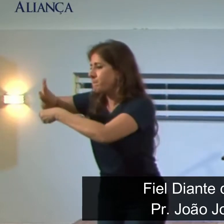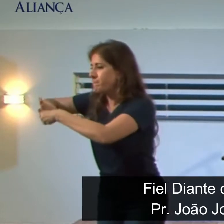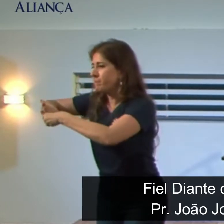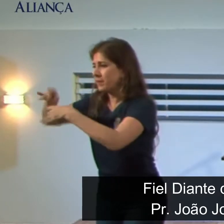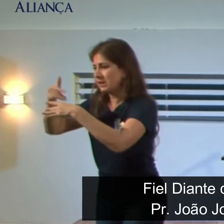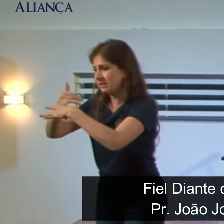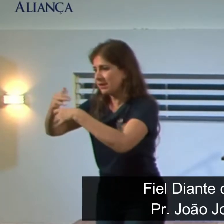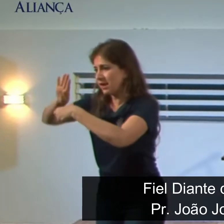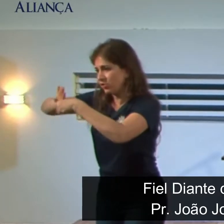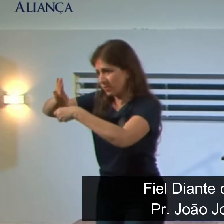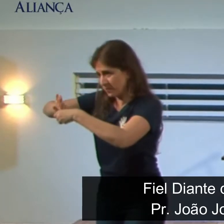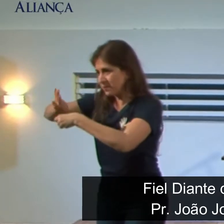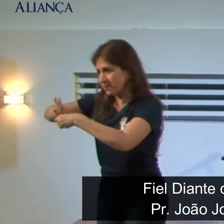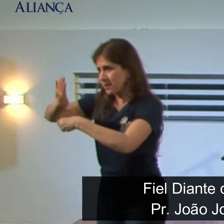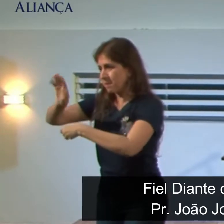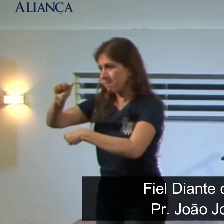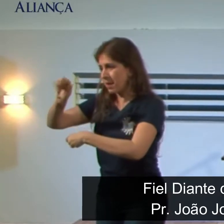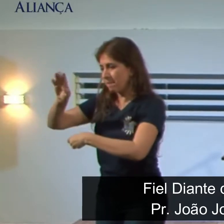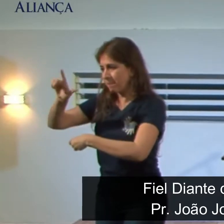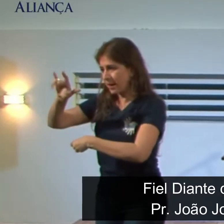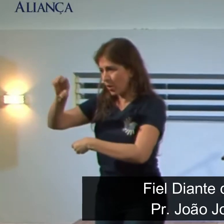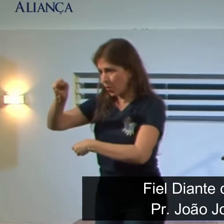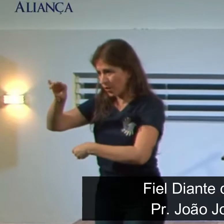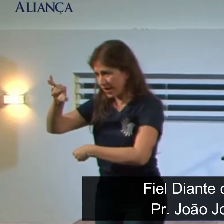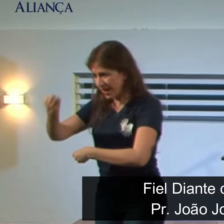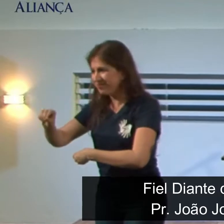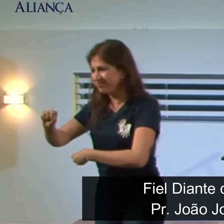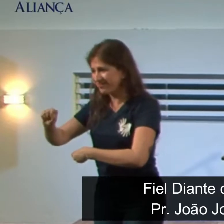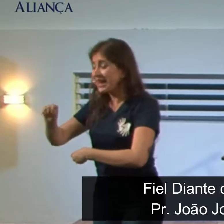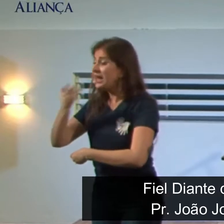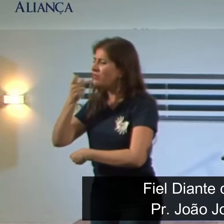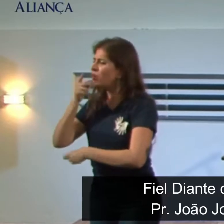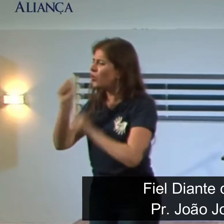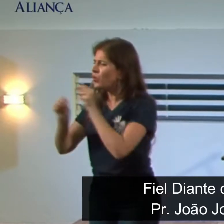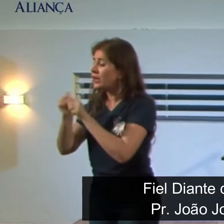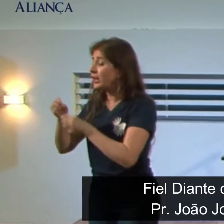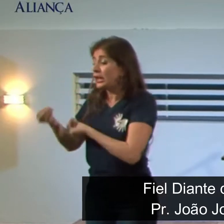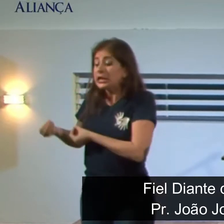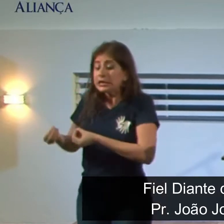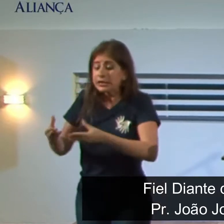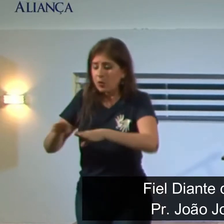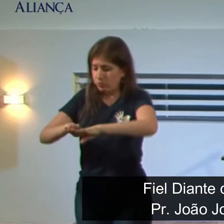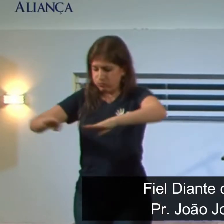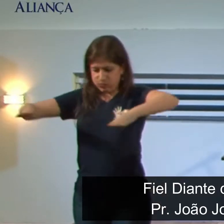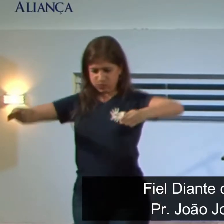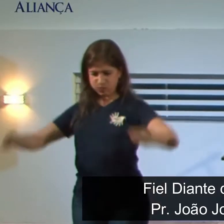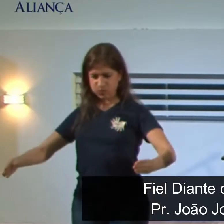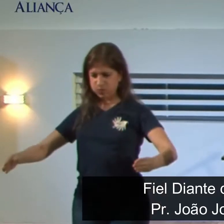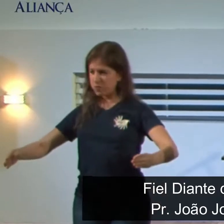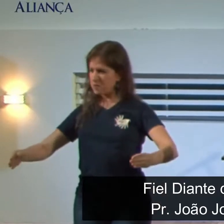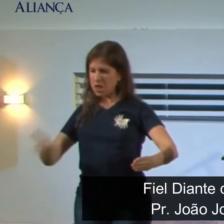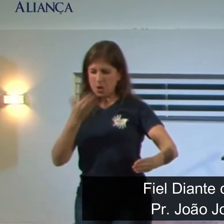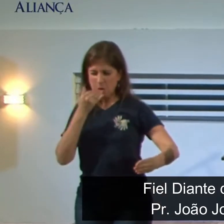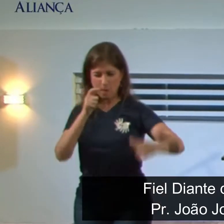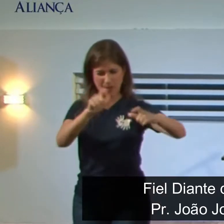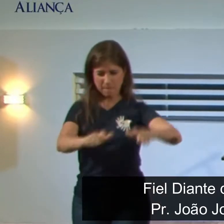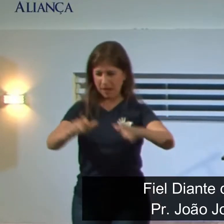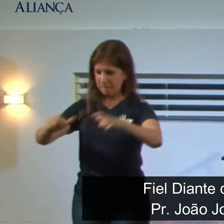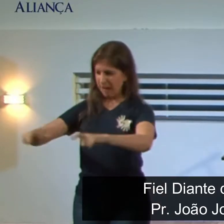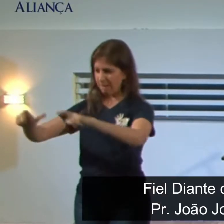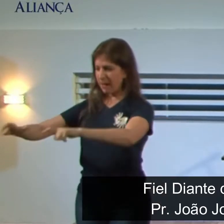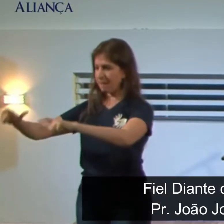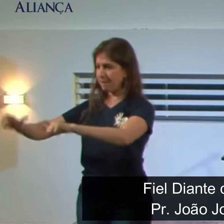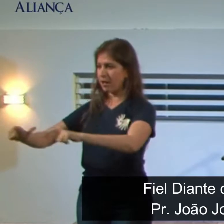designou-lhes uma porção diária de comida e de vinho da própria mesa do rei. Eles receberiam um